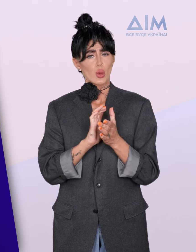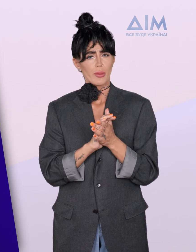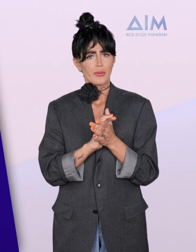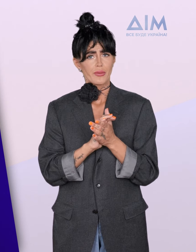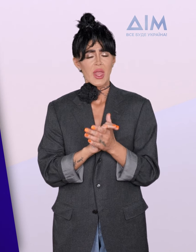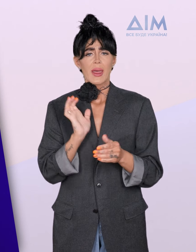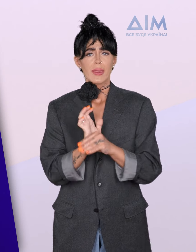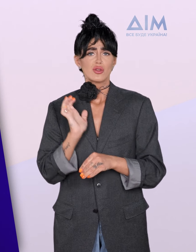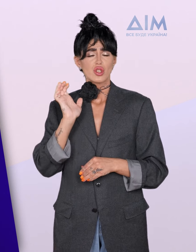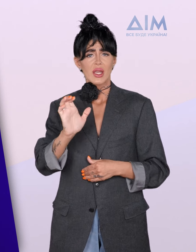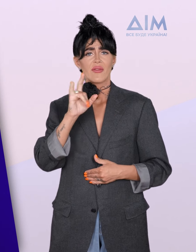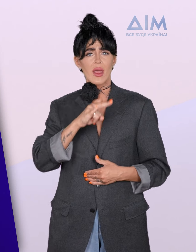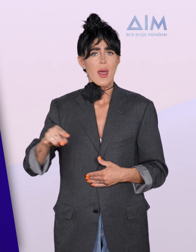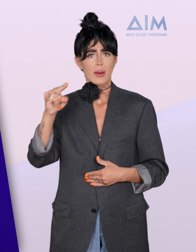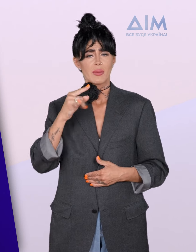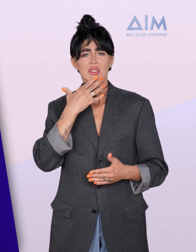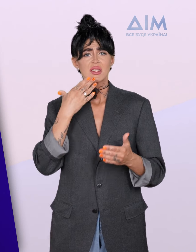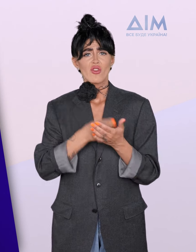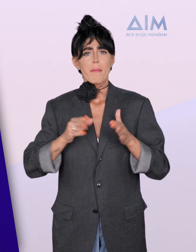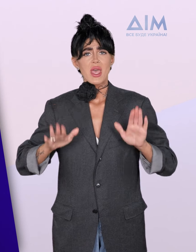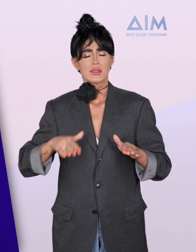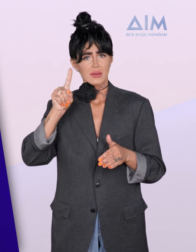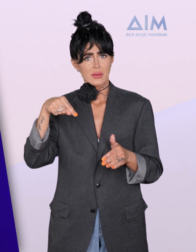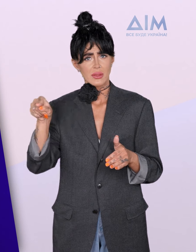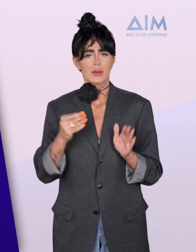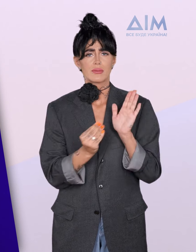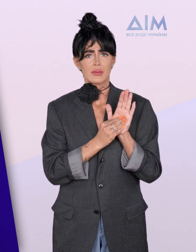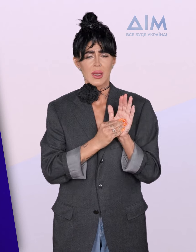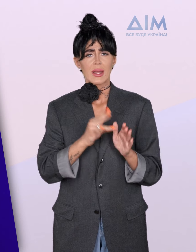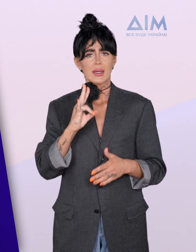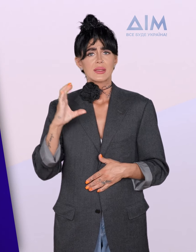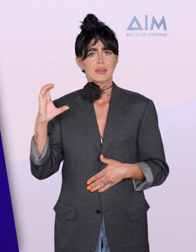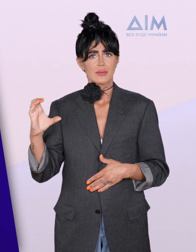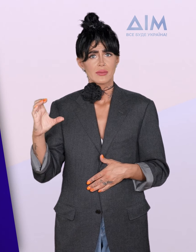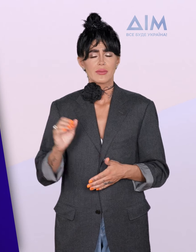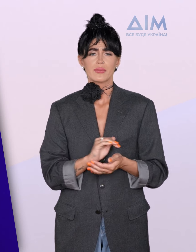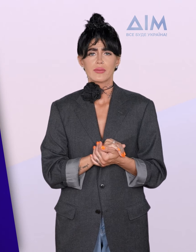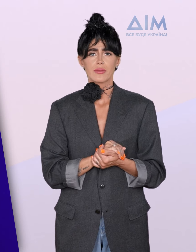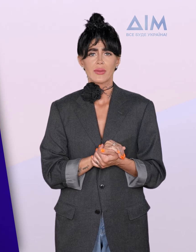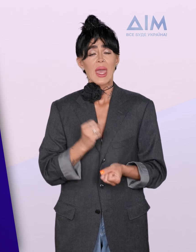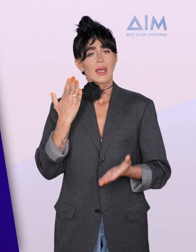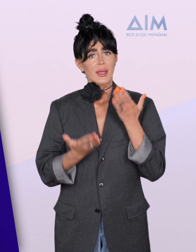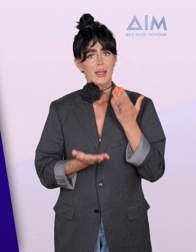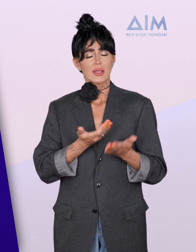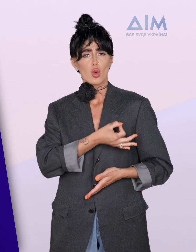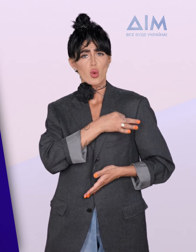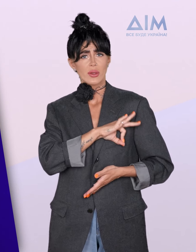надішліть в телеграмі геолокацію з текстом «НС» – надзвичайна ситуація, або скористайтеся за стосунком